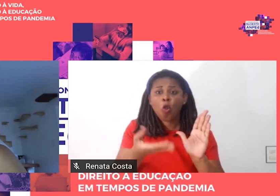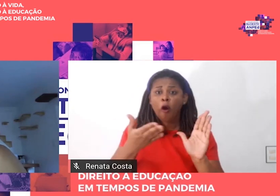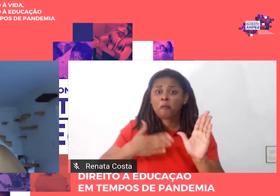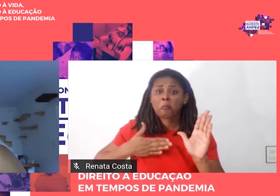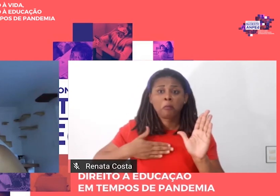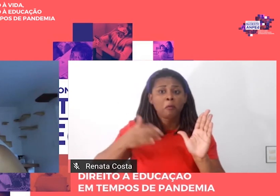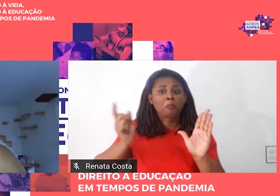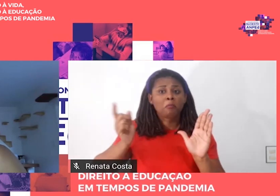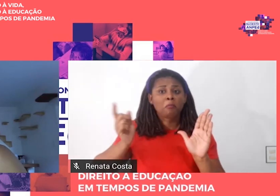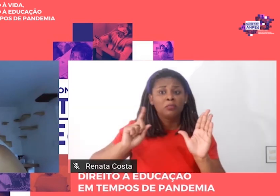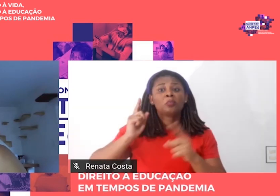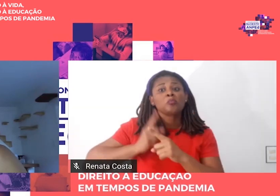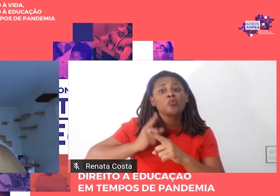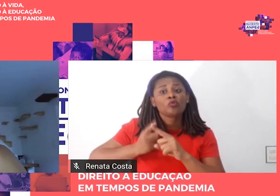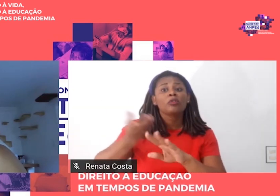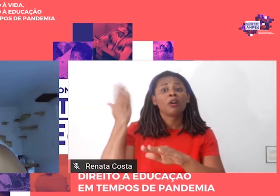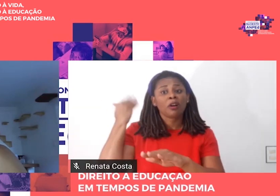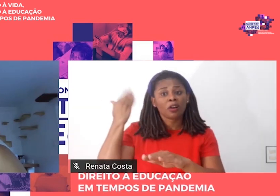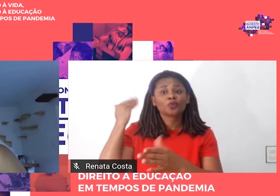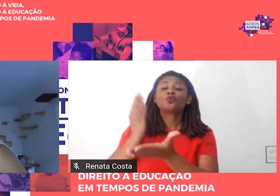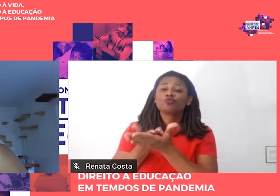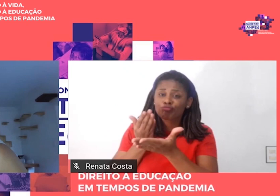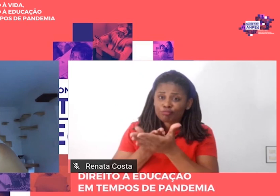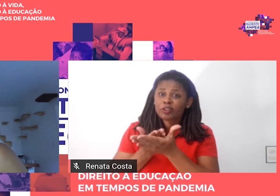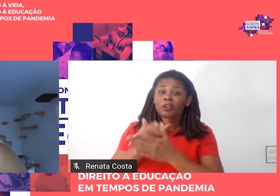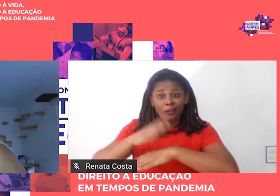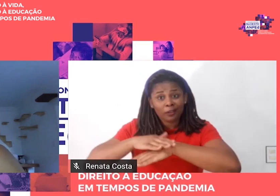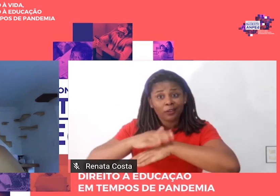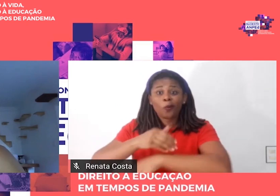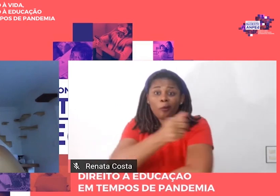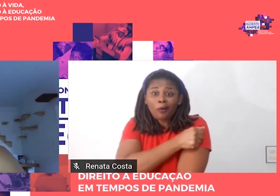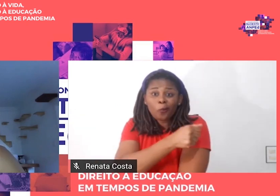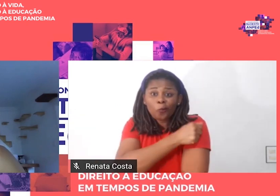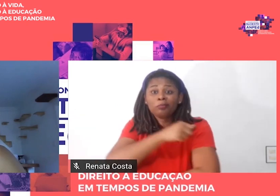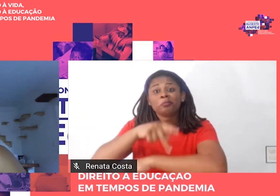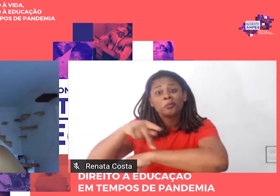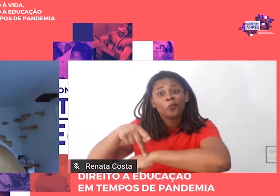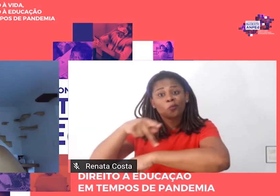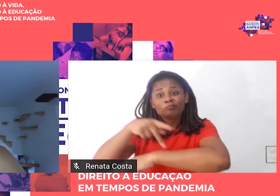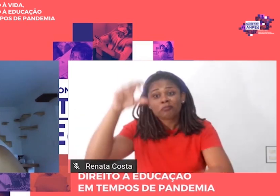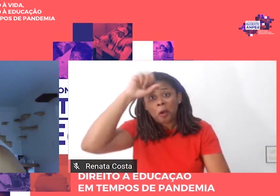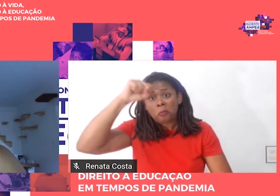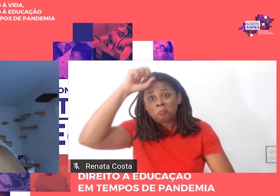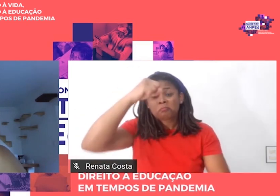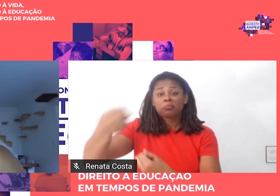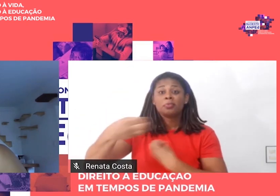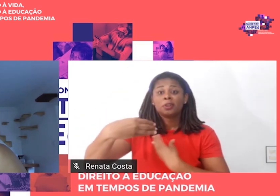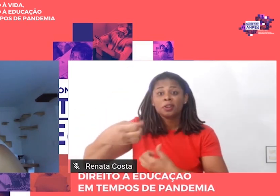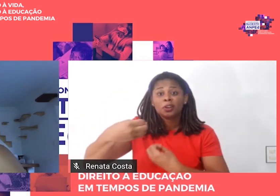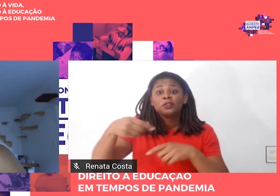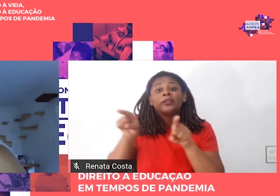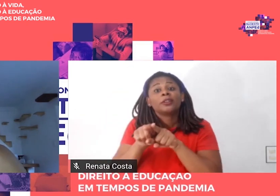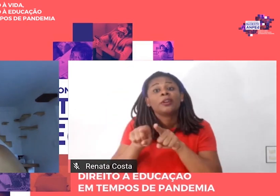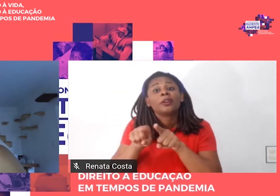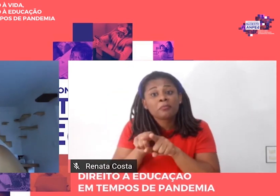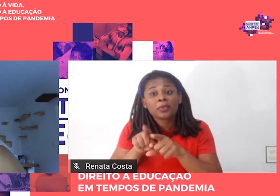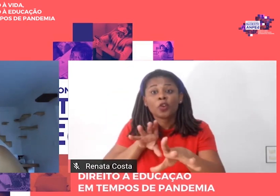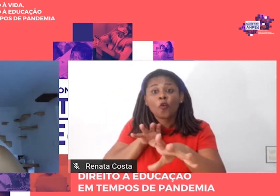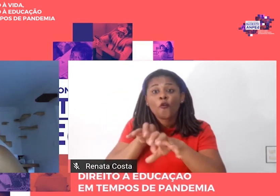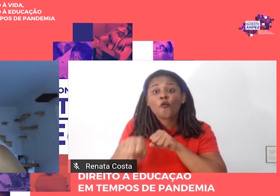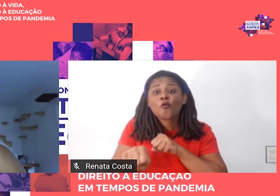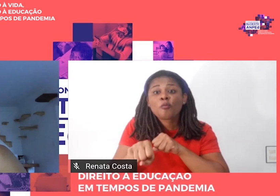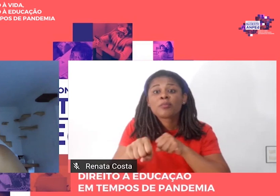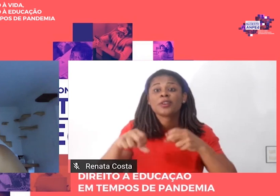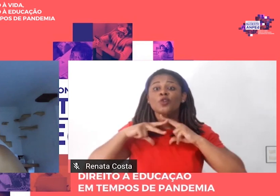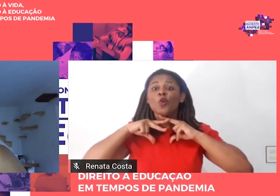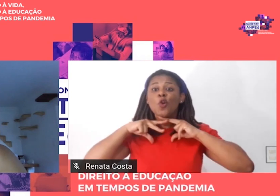vinha estudando no curso de pedagogia, quanto pelo que eu havia estudado no curso magistério, uma década antes,